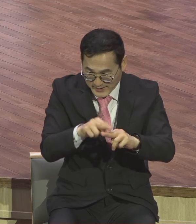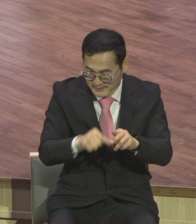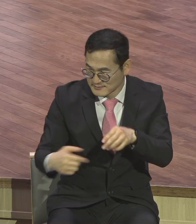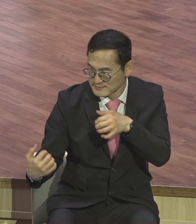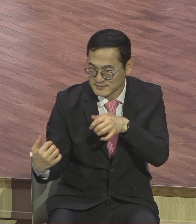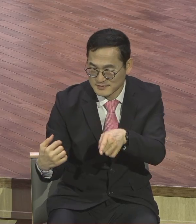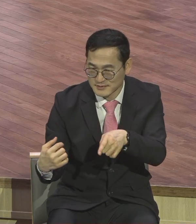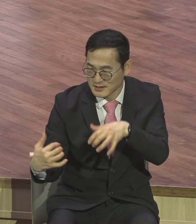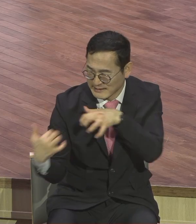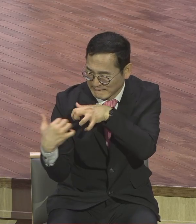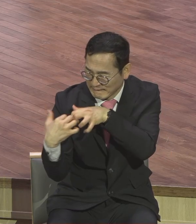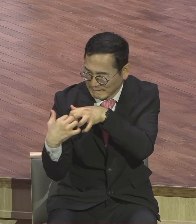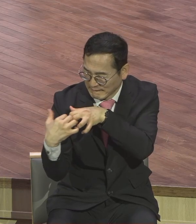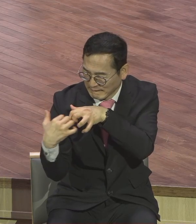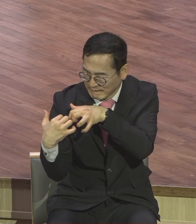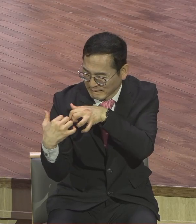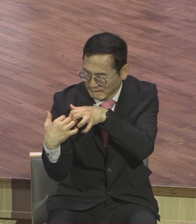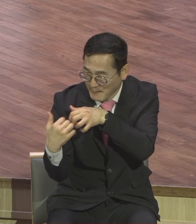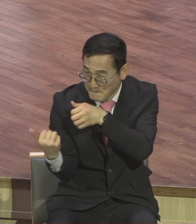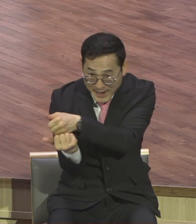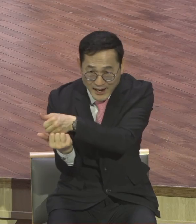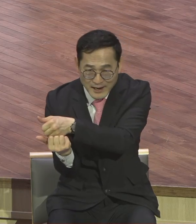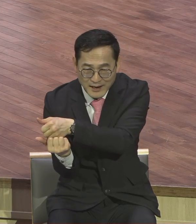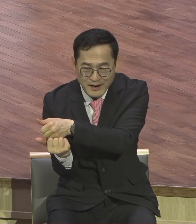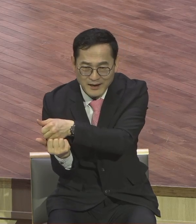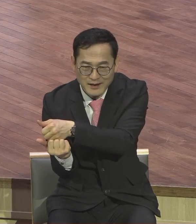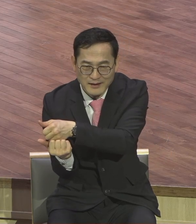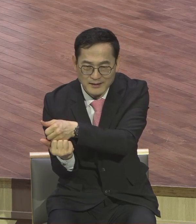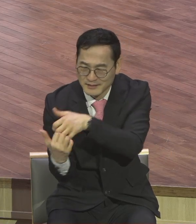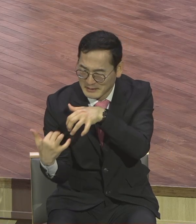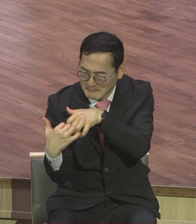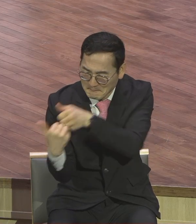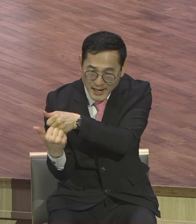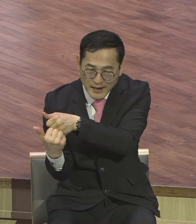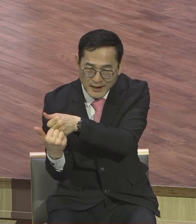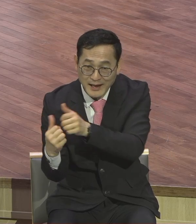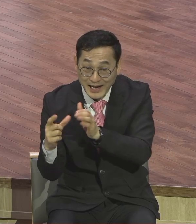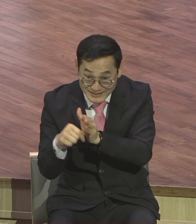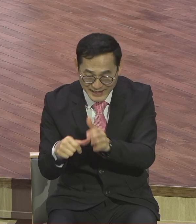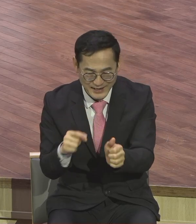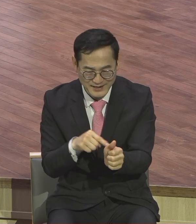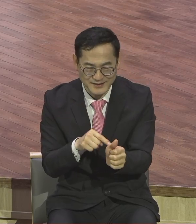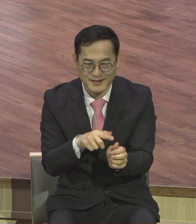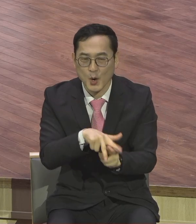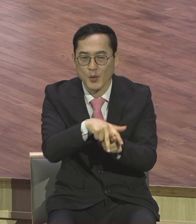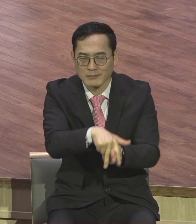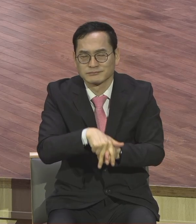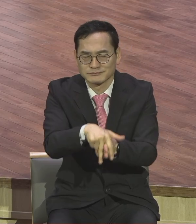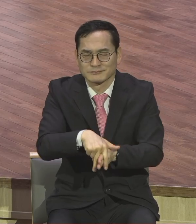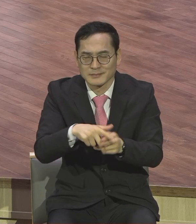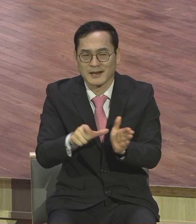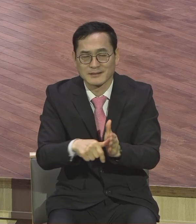영전쟁을 하고 이겨서 들어올 때 그렇게 종려나무 가지를 막 관중돼 흔들었어요